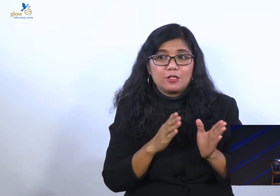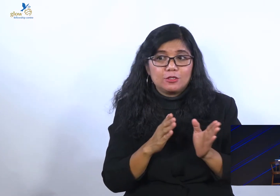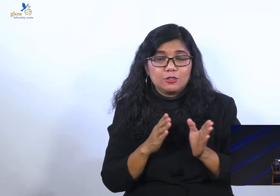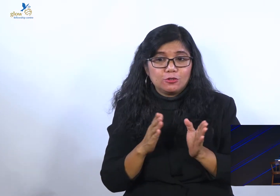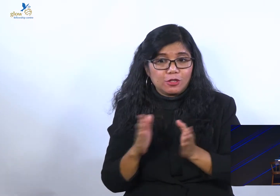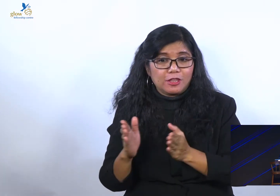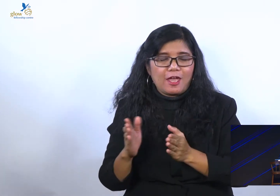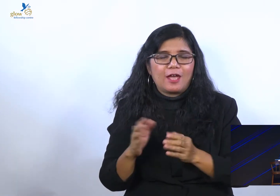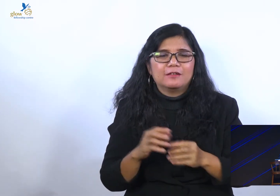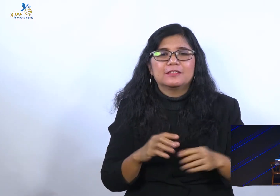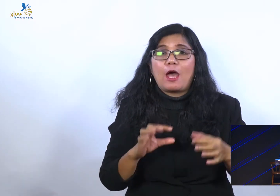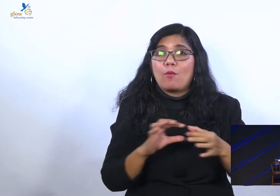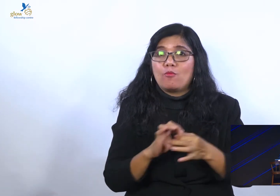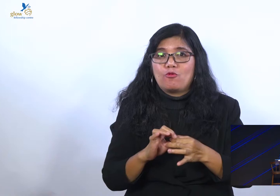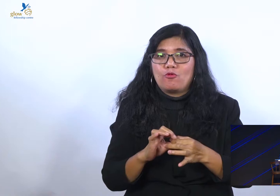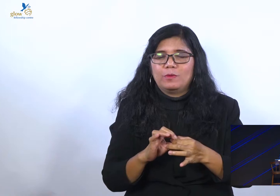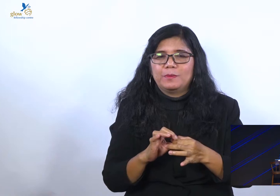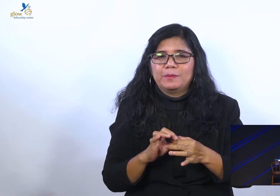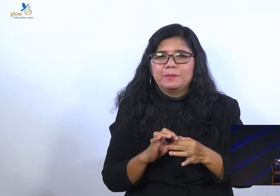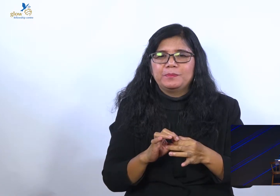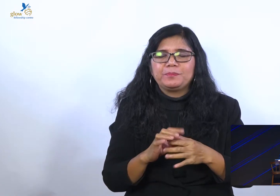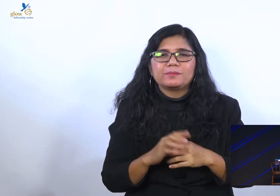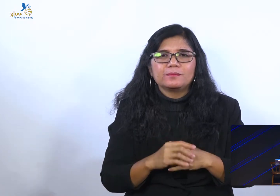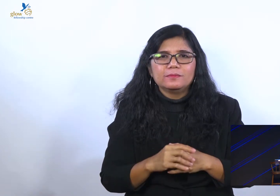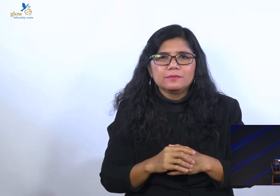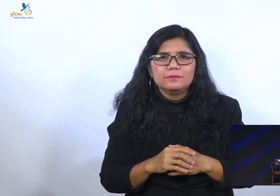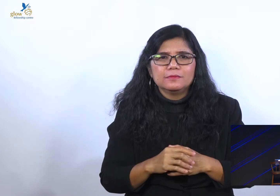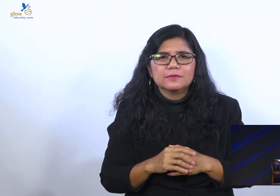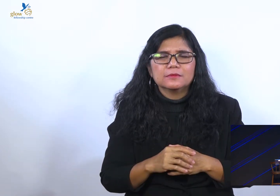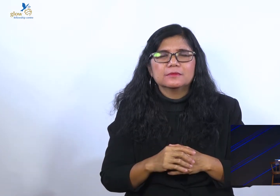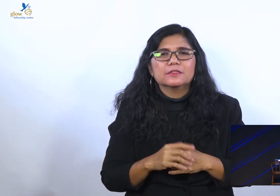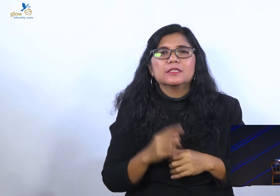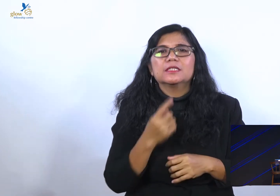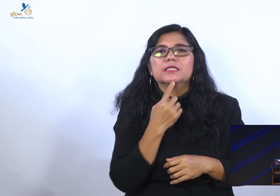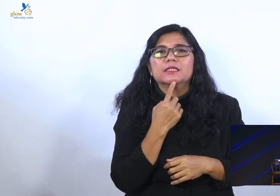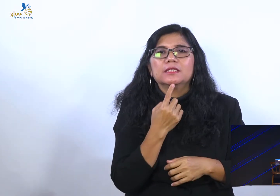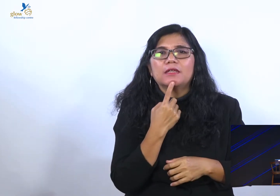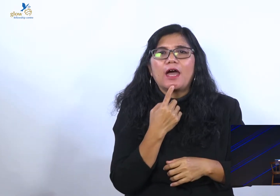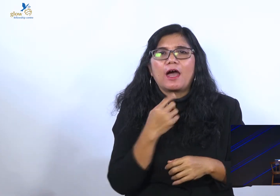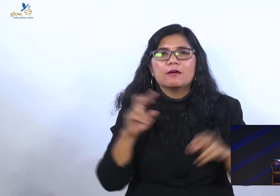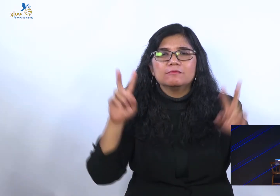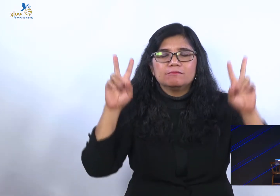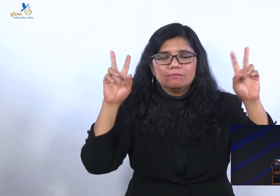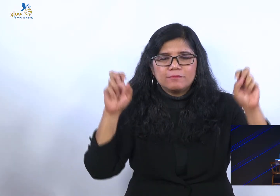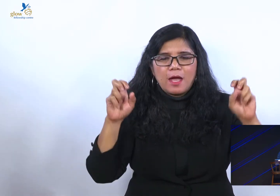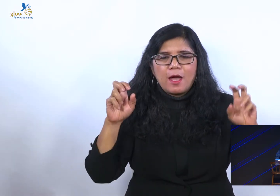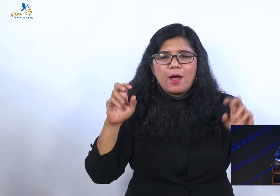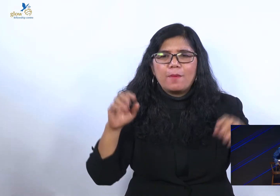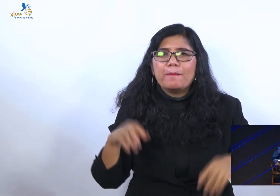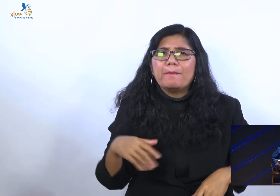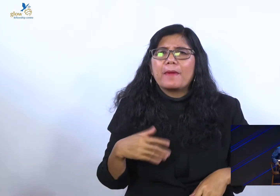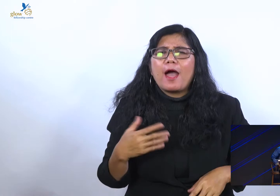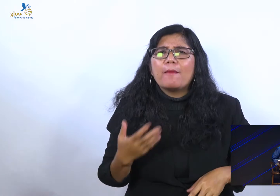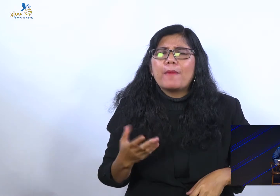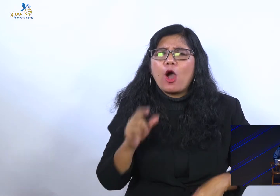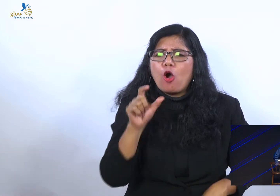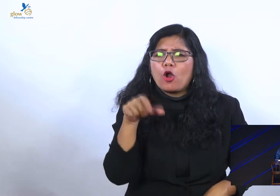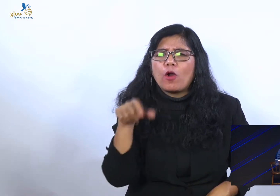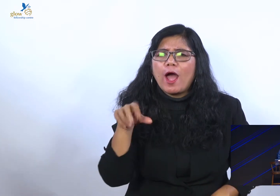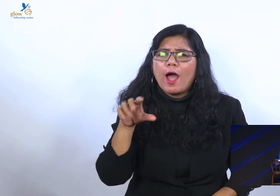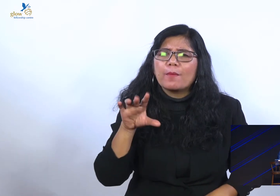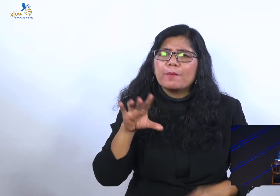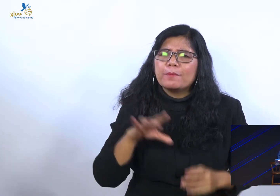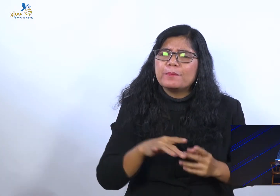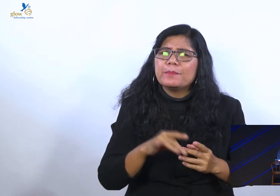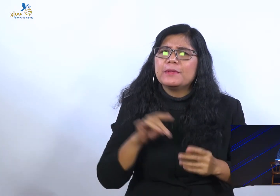-saudara haleluya puji Tuhan, masih dalam pembahasan kita tentang mengapa orang pilihan bisa gagal, karena pada dasarnya orang